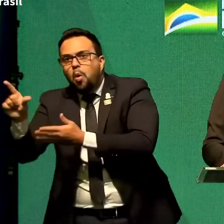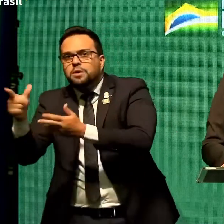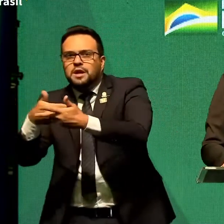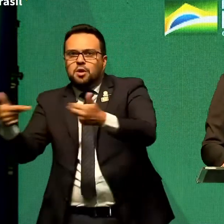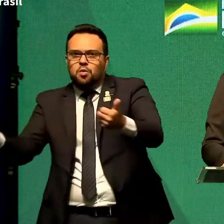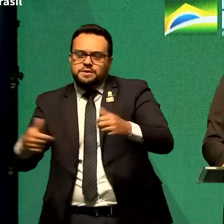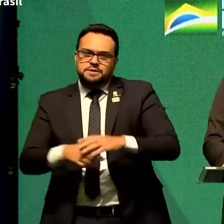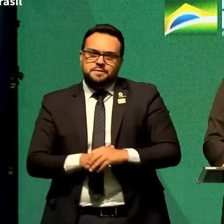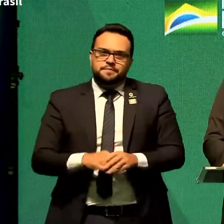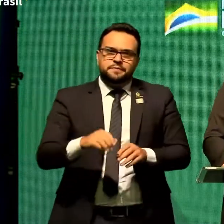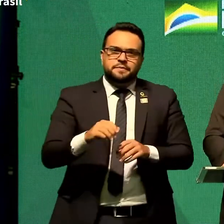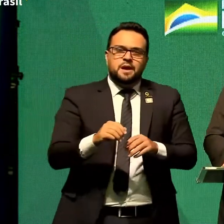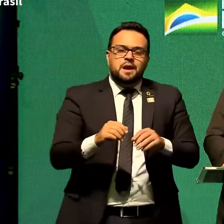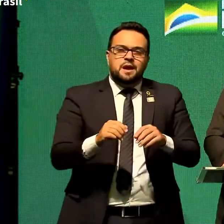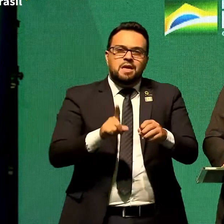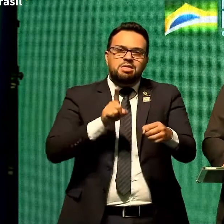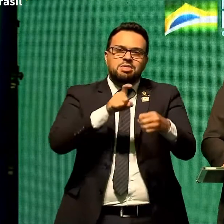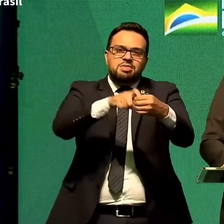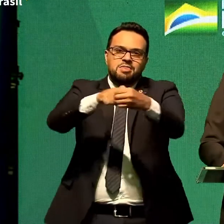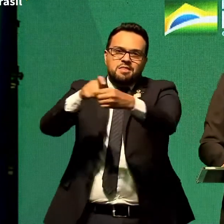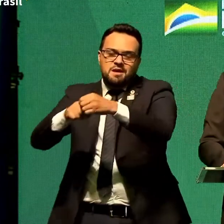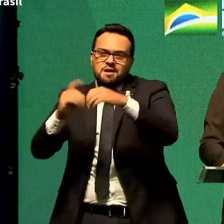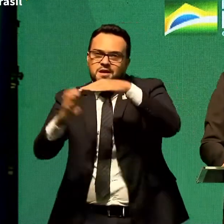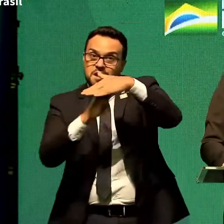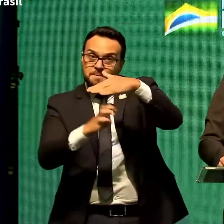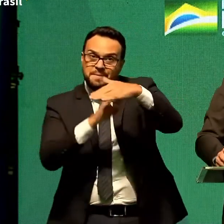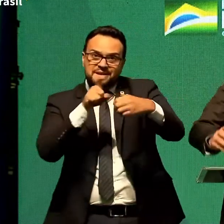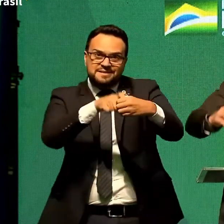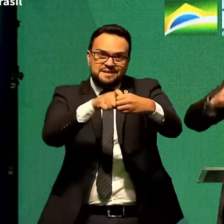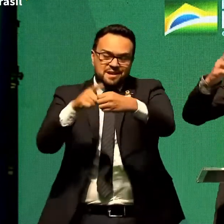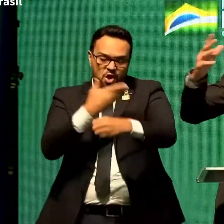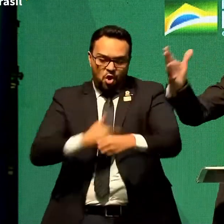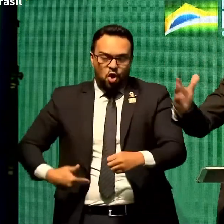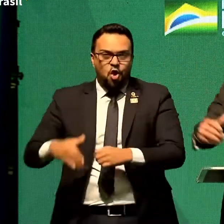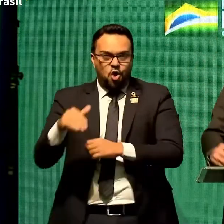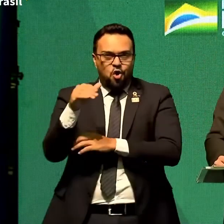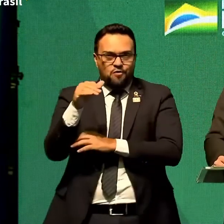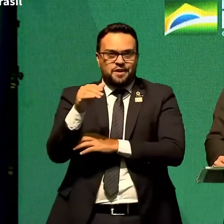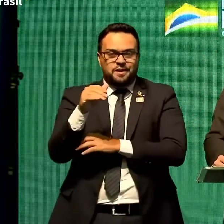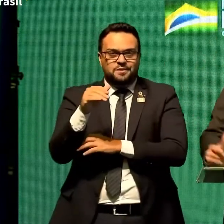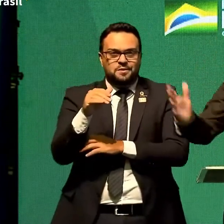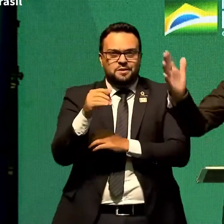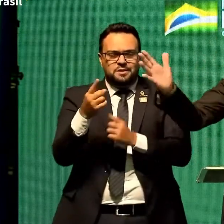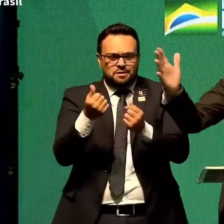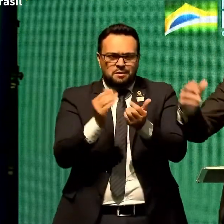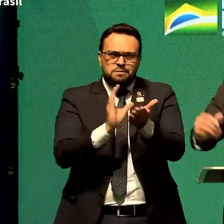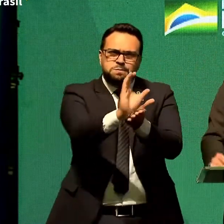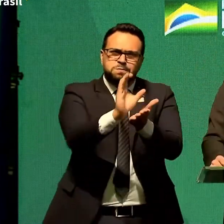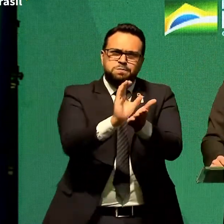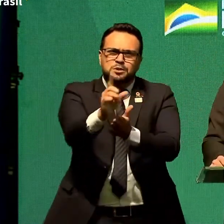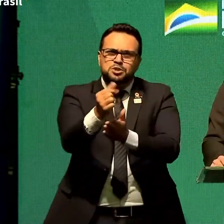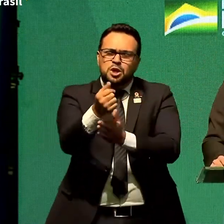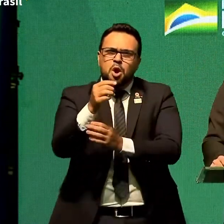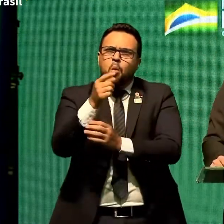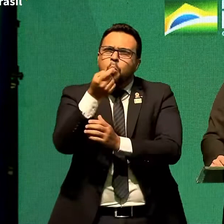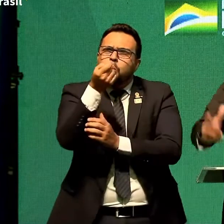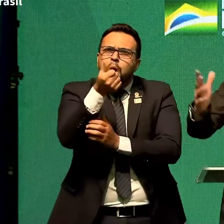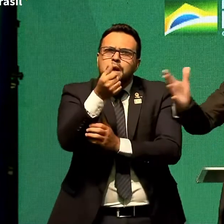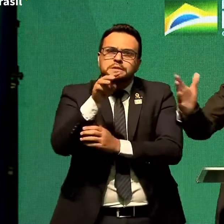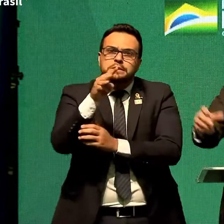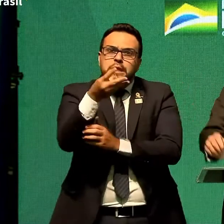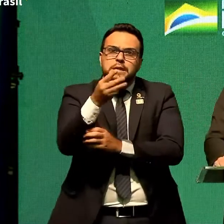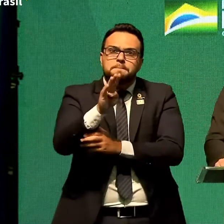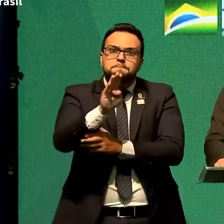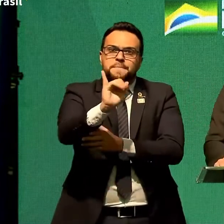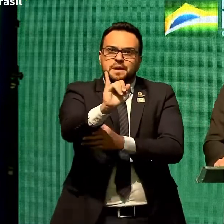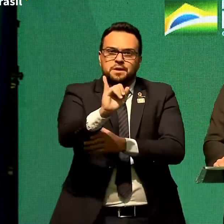dezenas de bilhões de reais hoje dão lucro de dezenas de bilhões de reais. Onde ia essa diferença no passado? Para